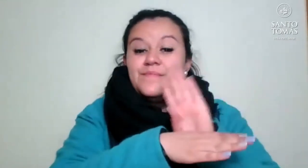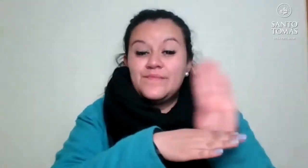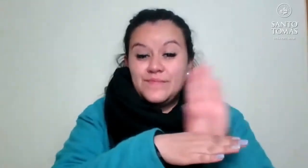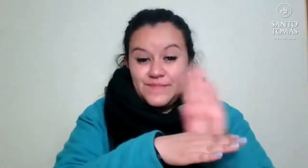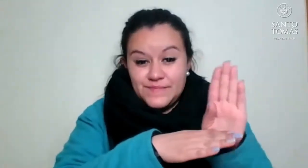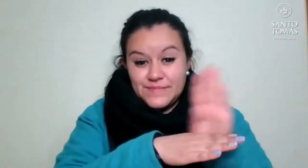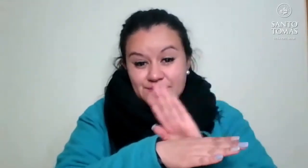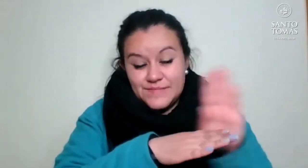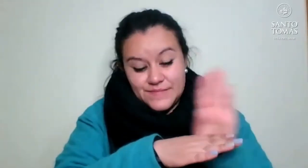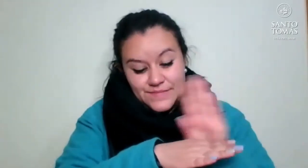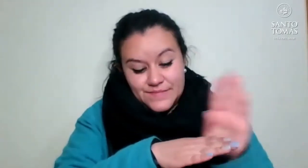Algarrobo.